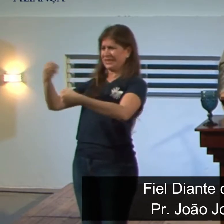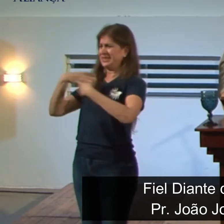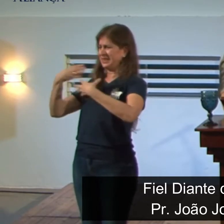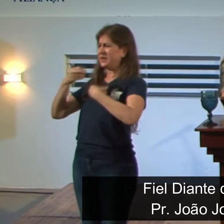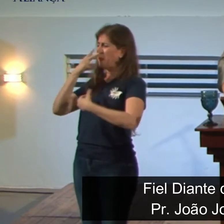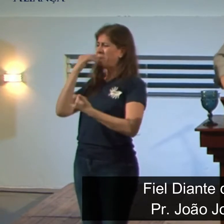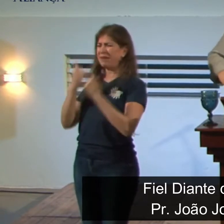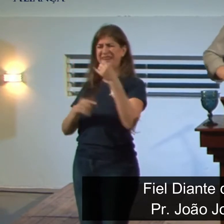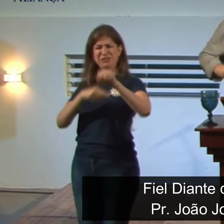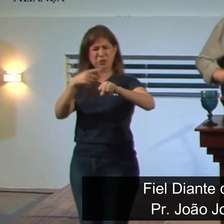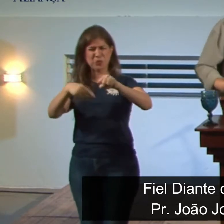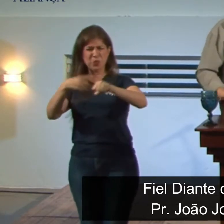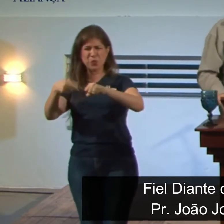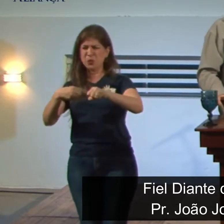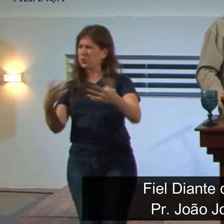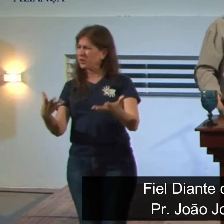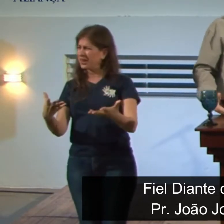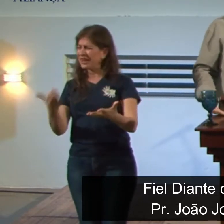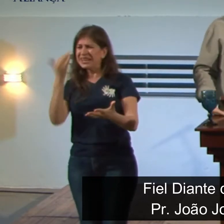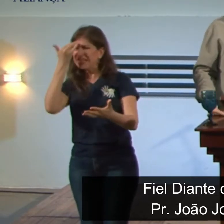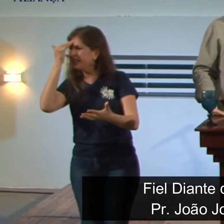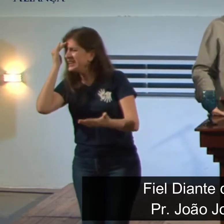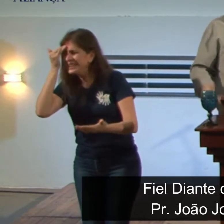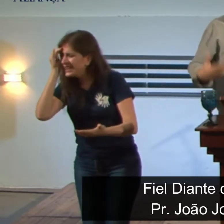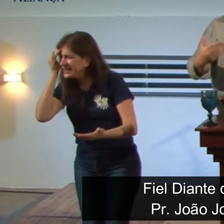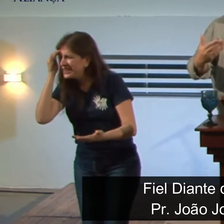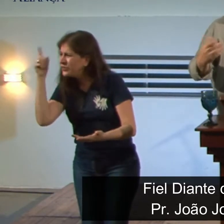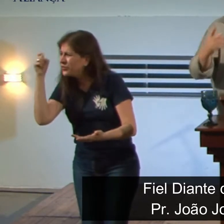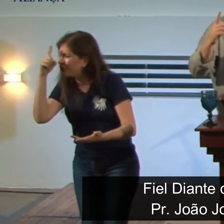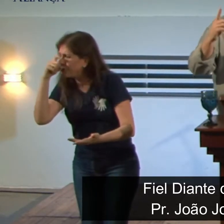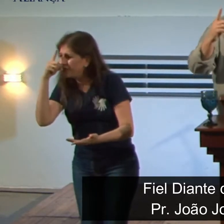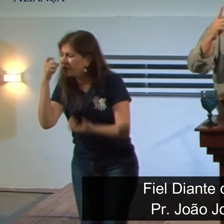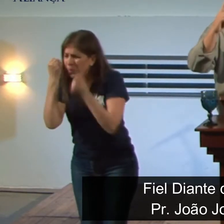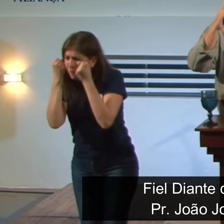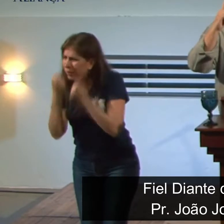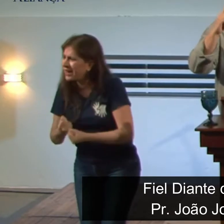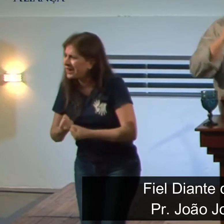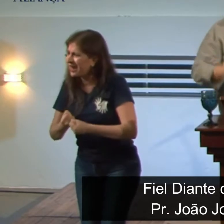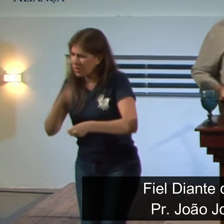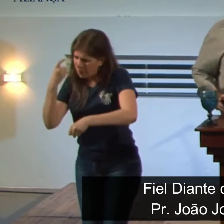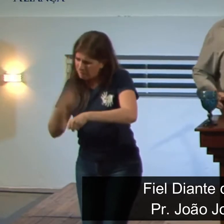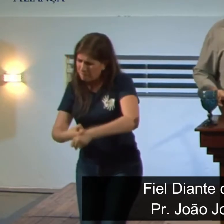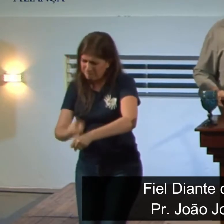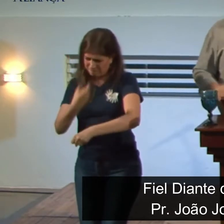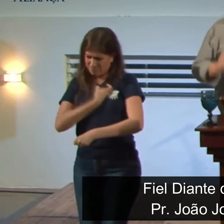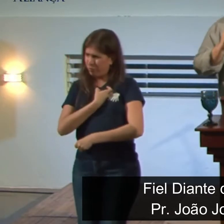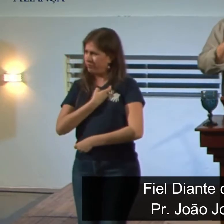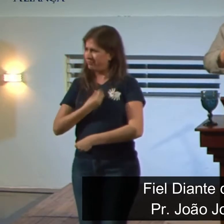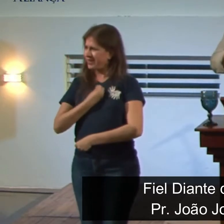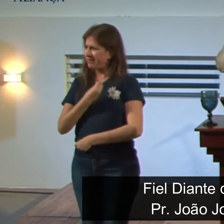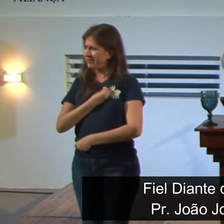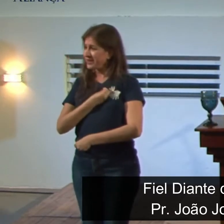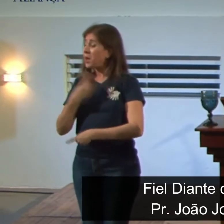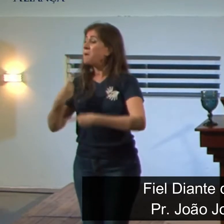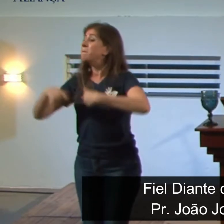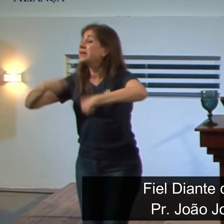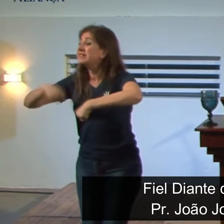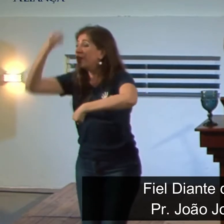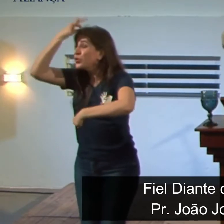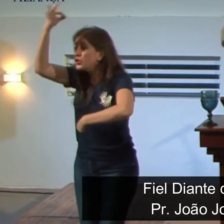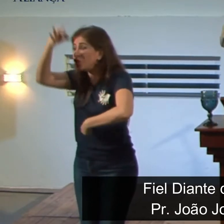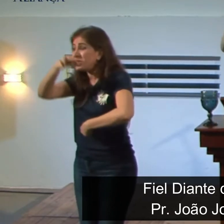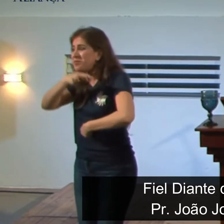loucura e não é capaz de entendê-las, porque elas são discernidas espiritualmente, mas quem é